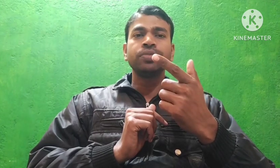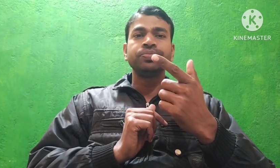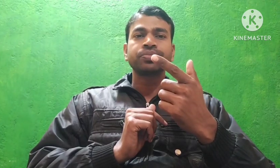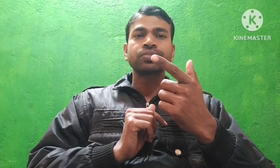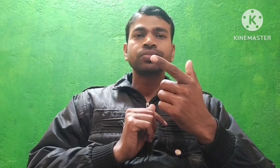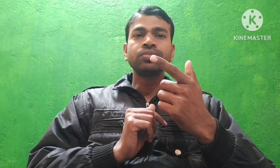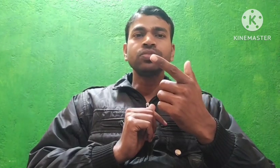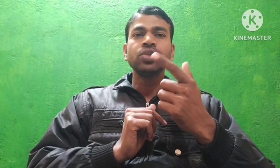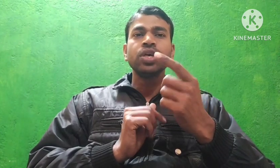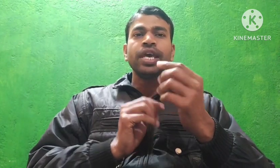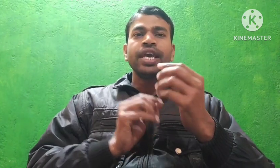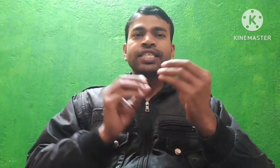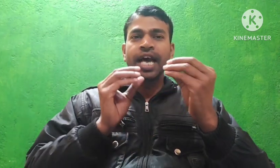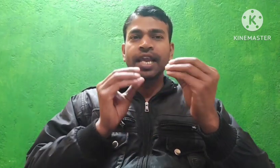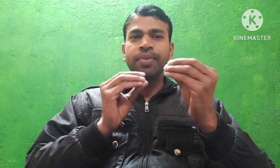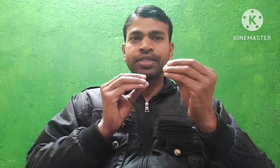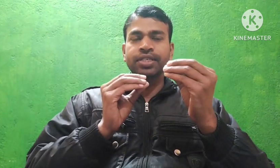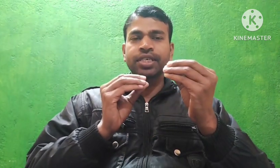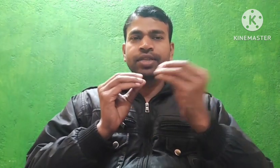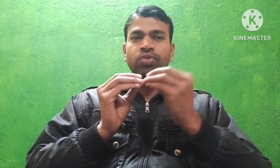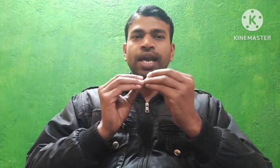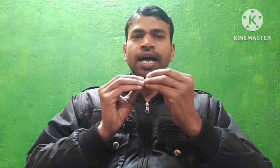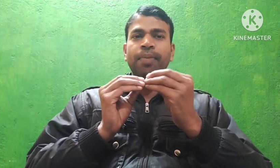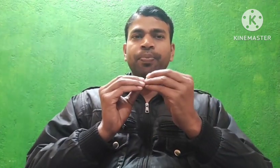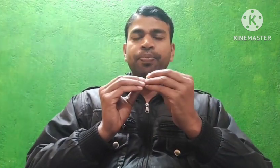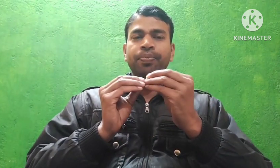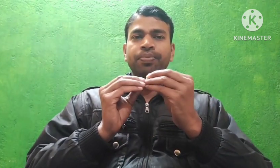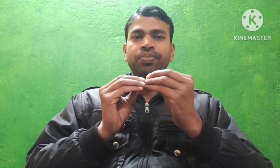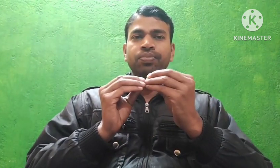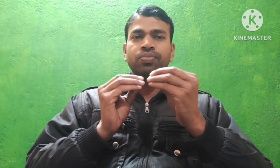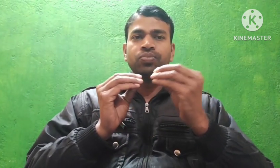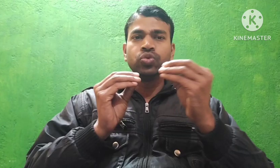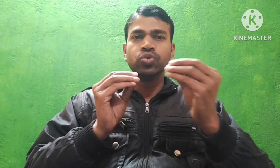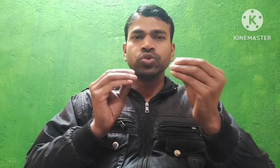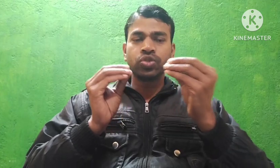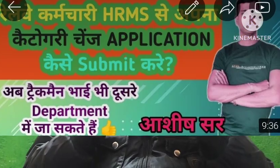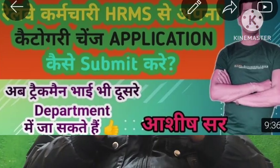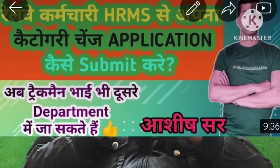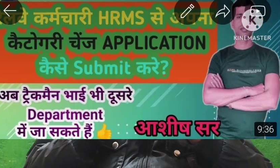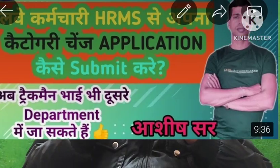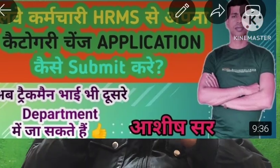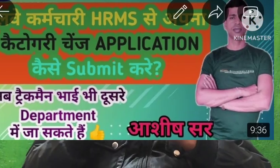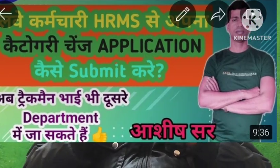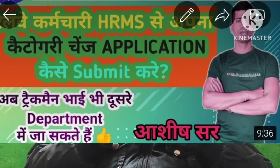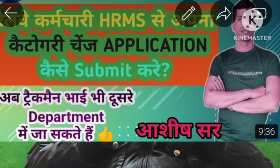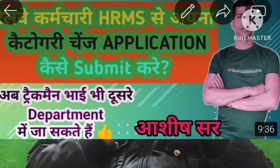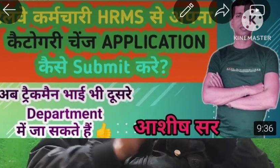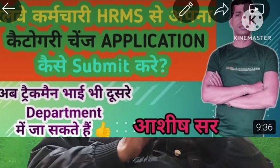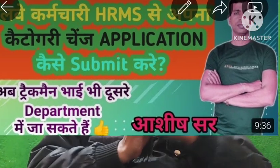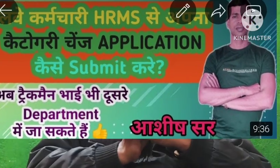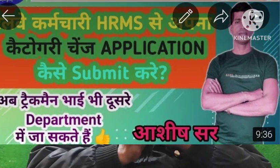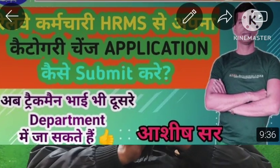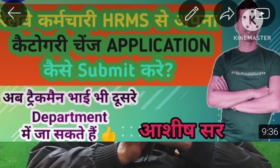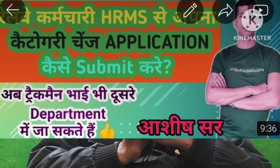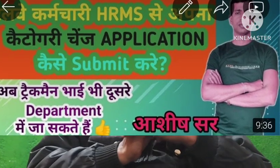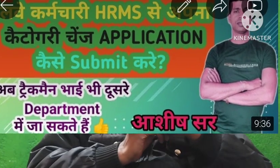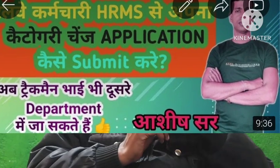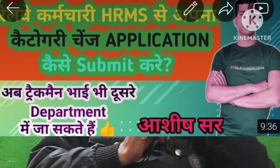HRMS के द्वारा चेंज ओप डिपार्टमेंट या चेंज ओप